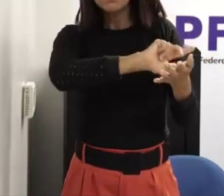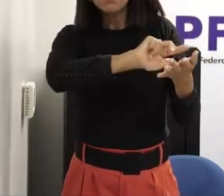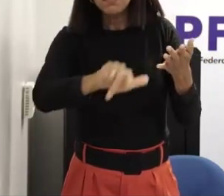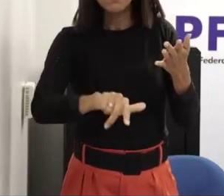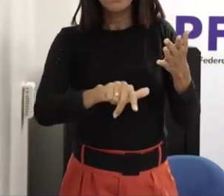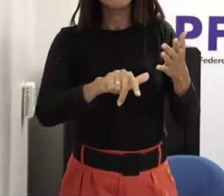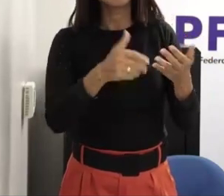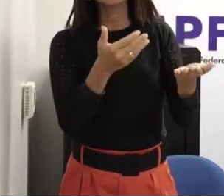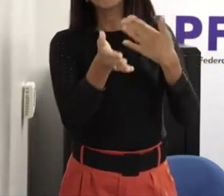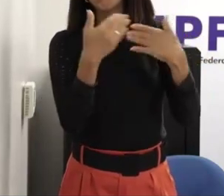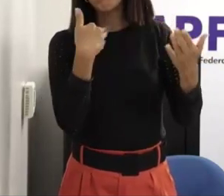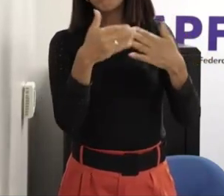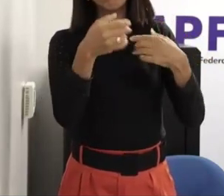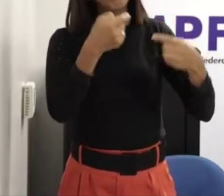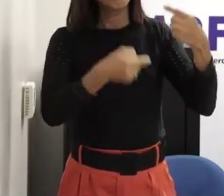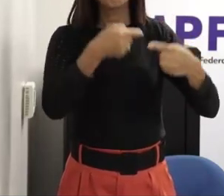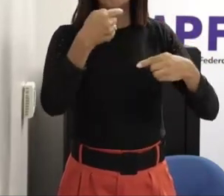child fund tem o material ali mas